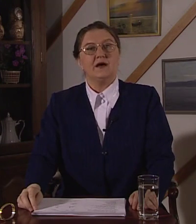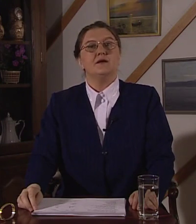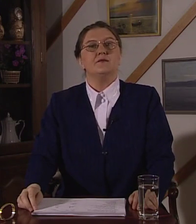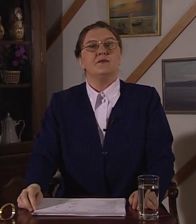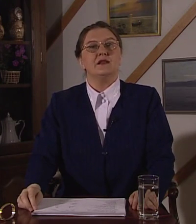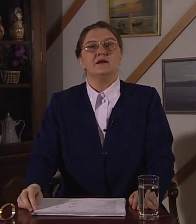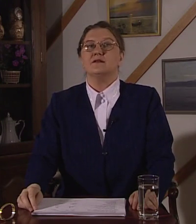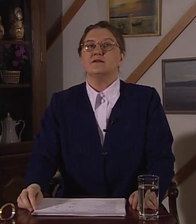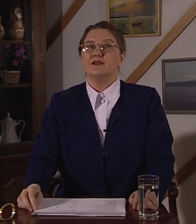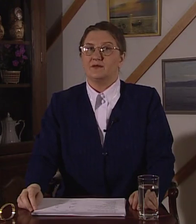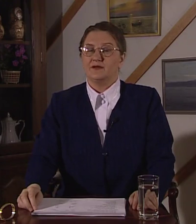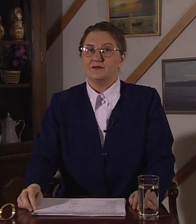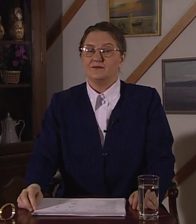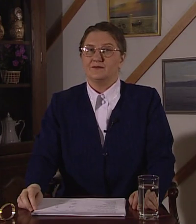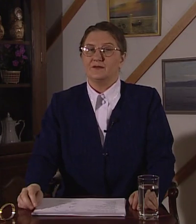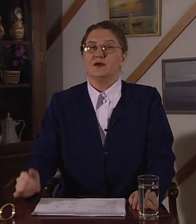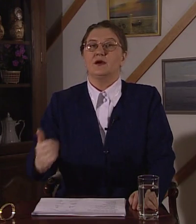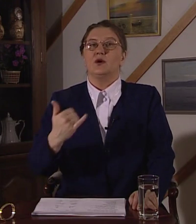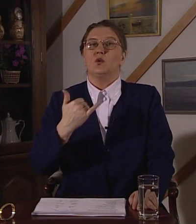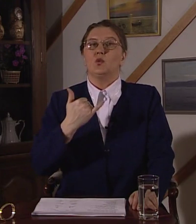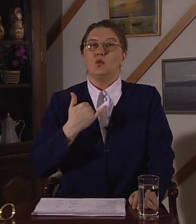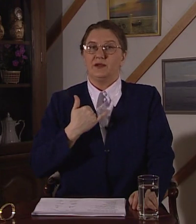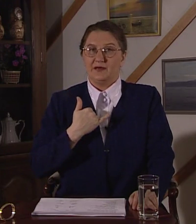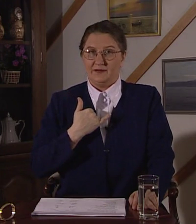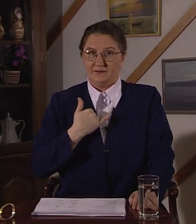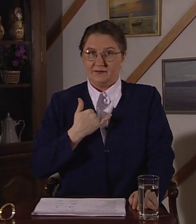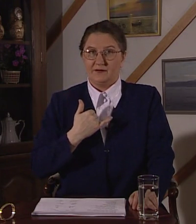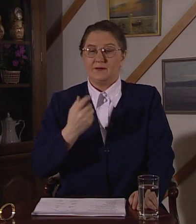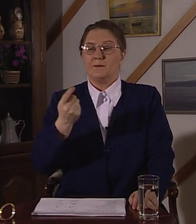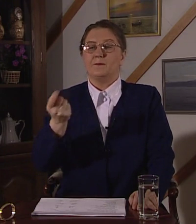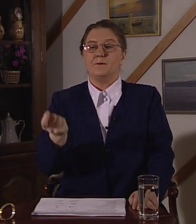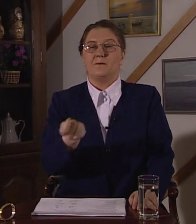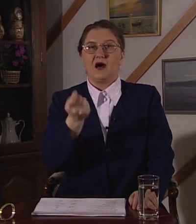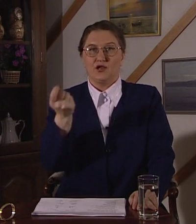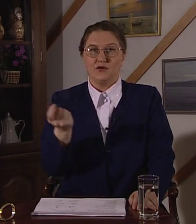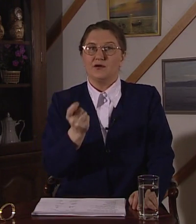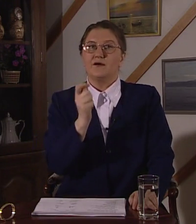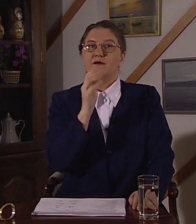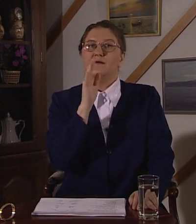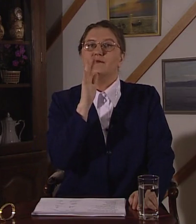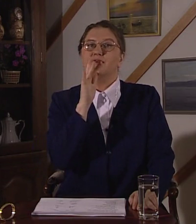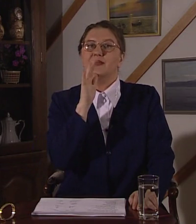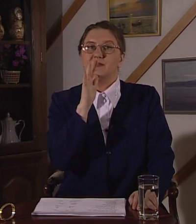мало времени. У меня мало времени.